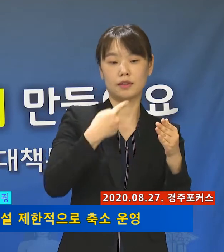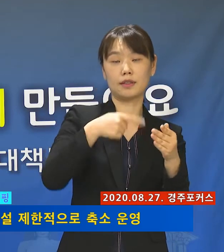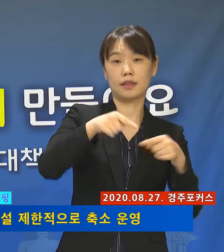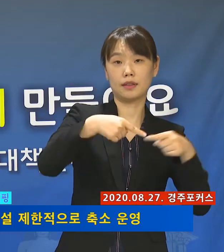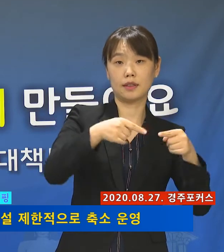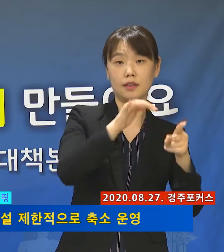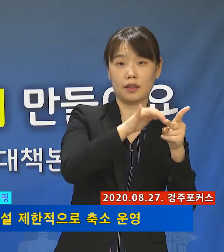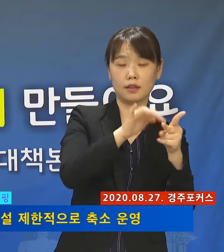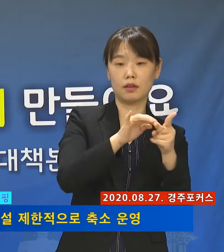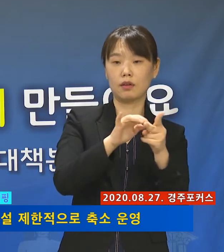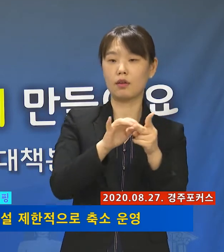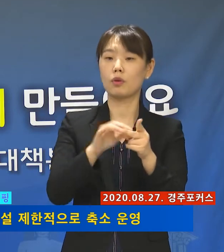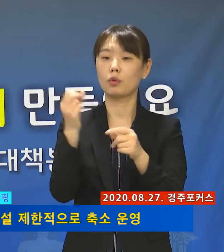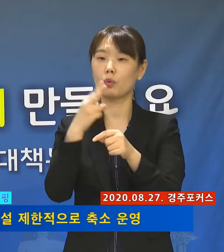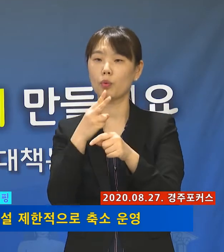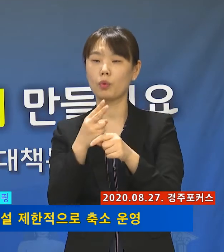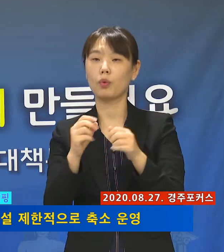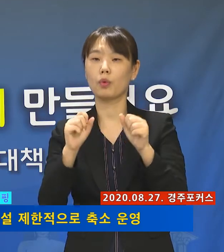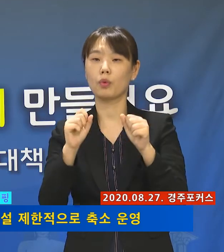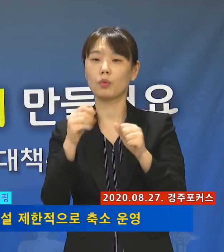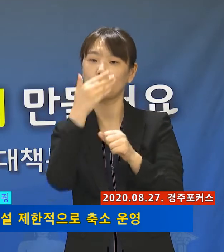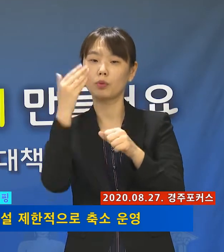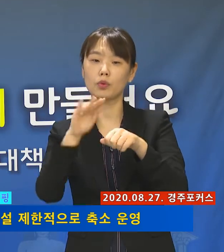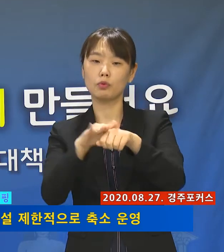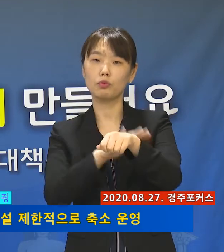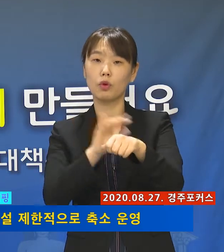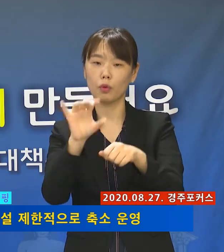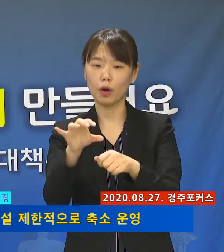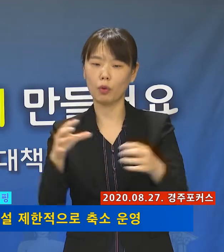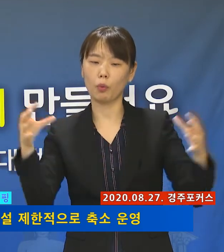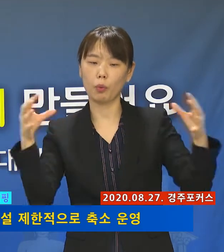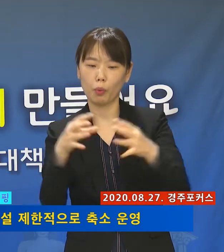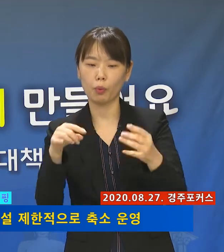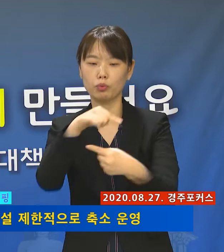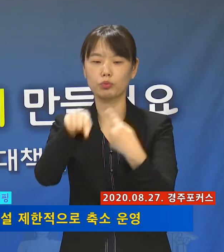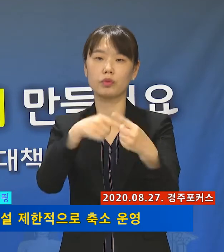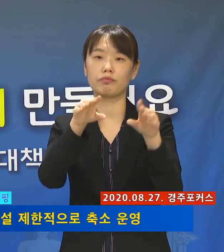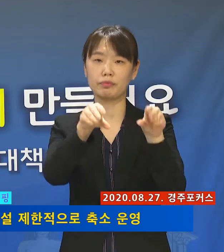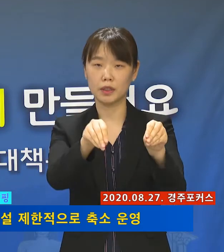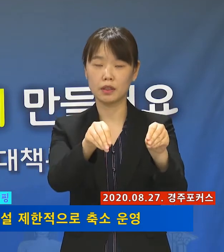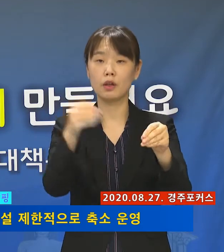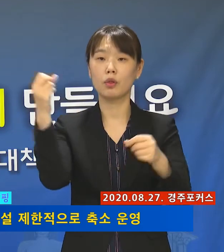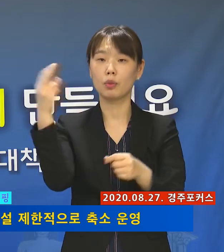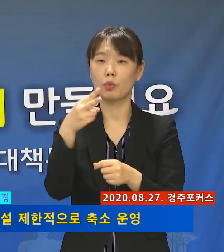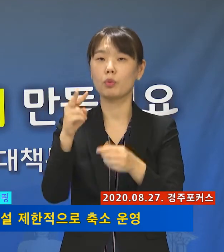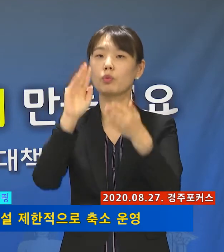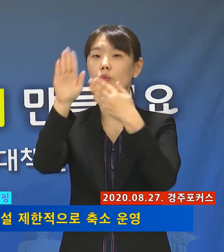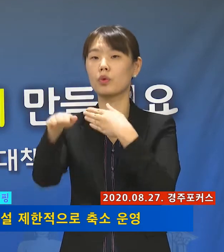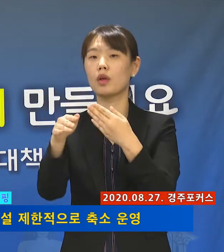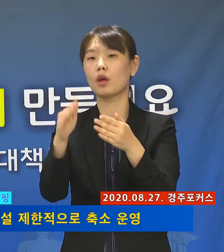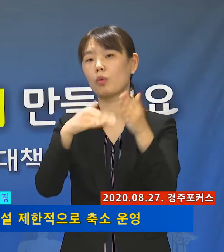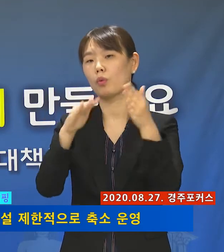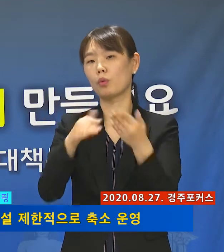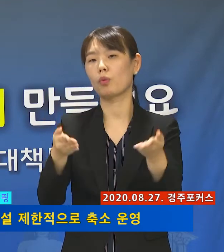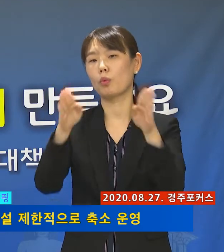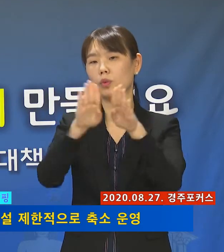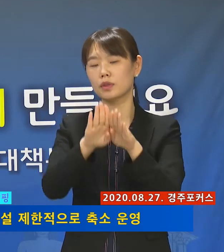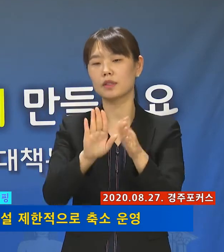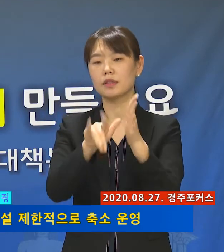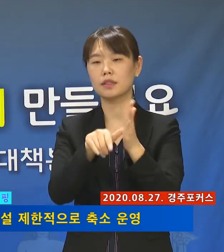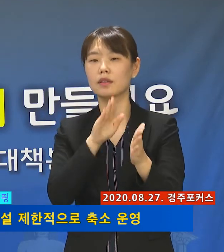청소년수령관 등 밀집도가 높은 공공시설은 운영을 중단하고 그 외 공공시설도 핵심